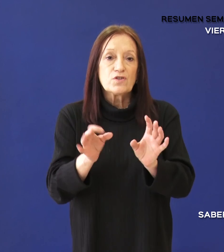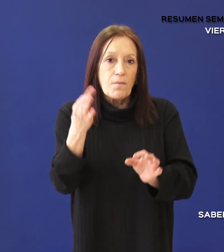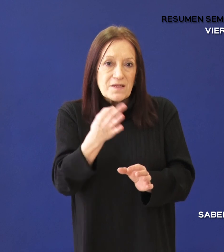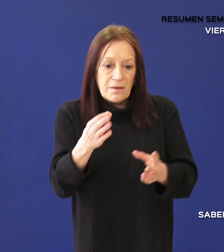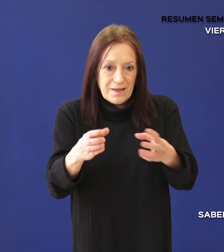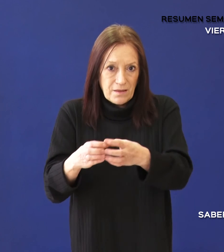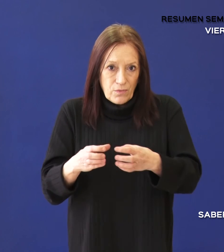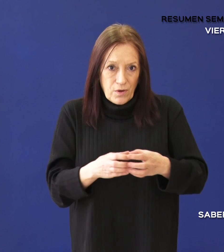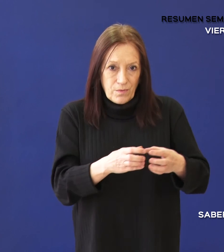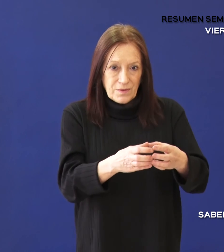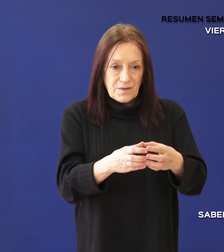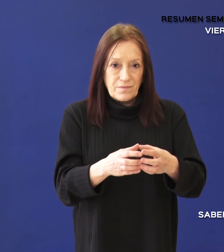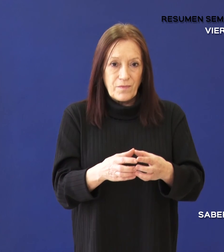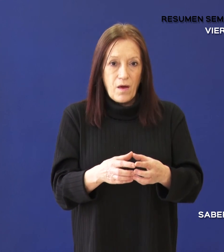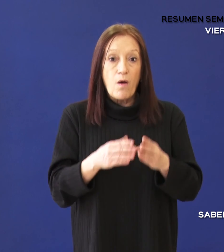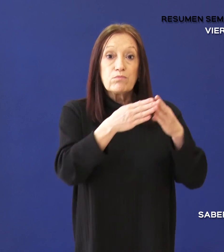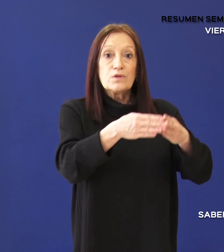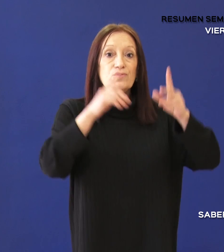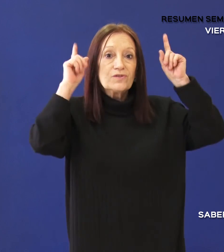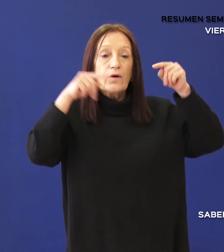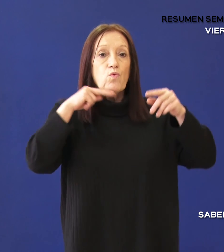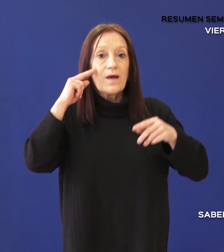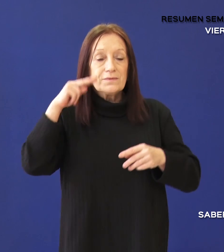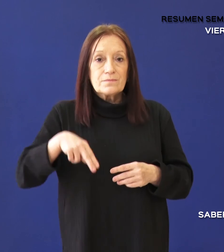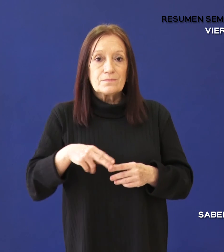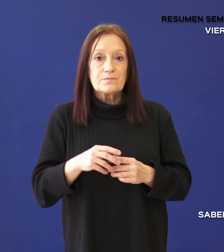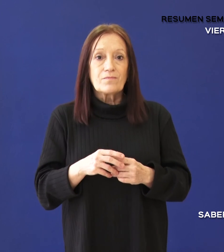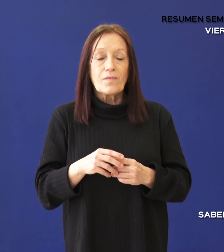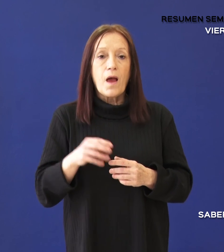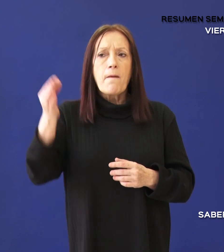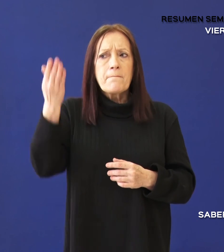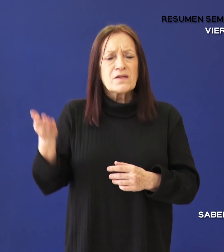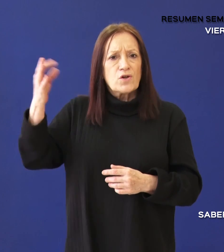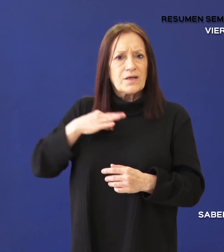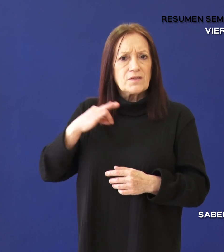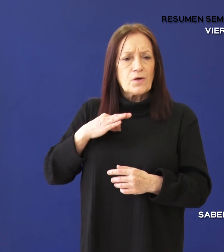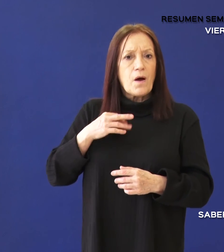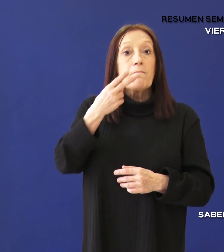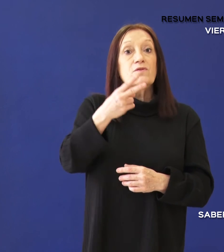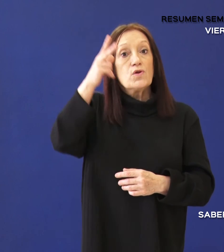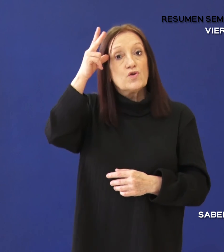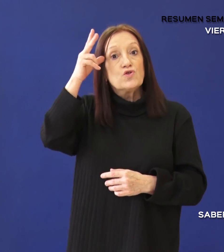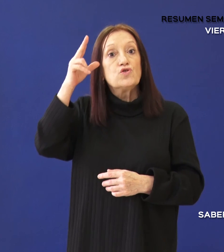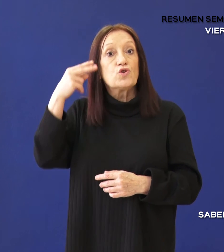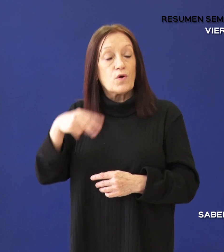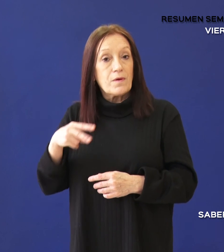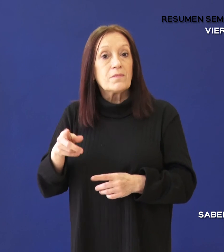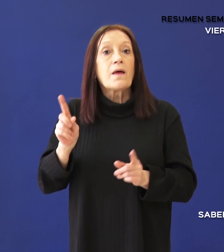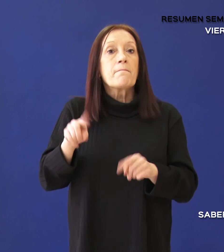conglomerado, Puerto San Julián. Casos activos, 28 de noviembre, Los Antiguos.